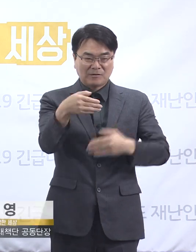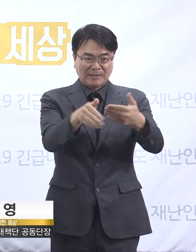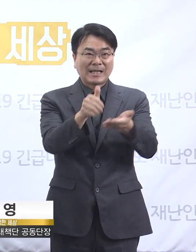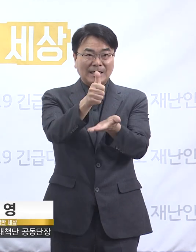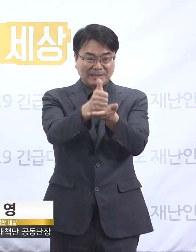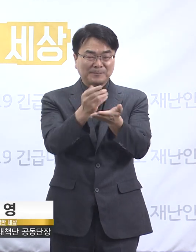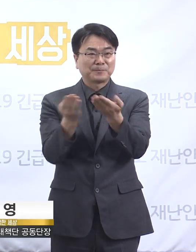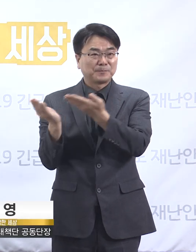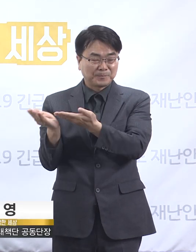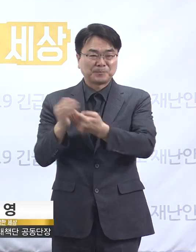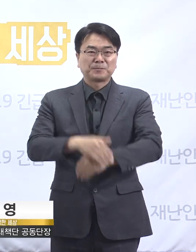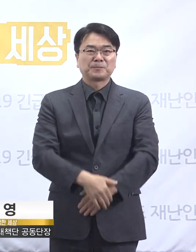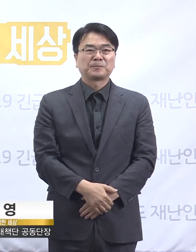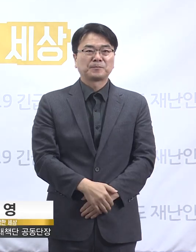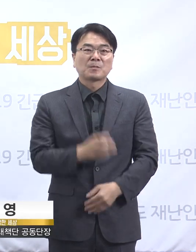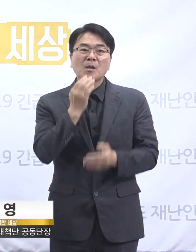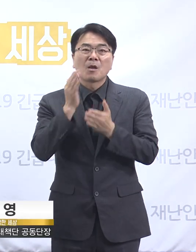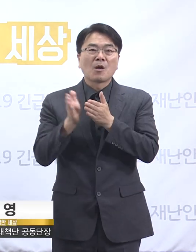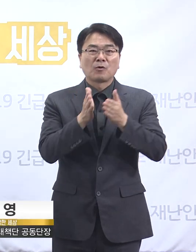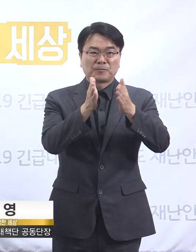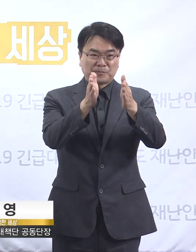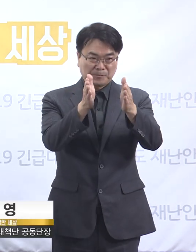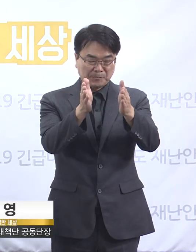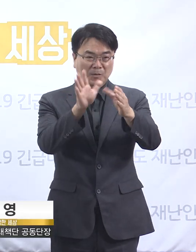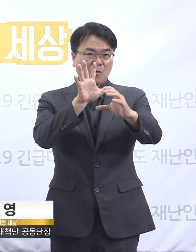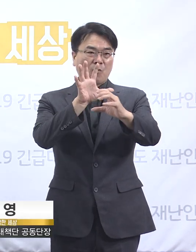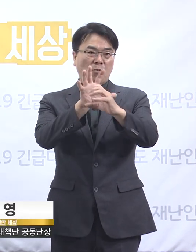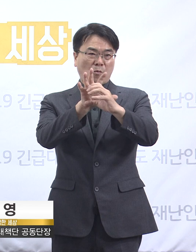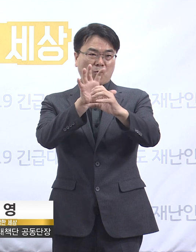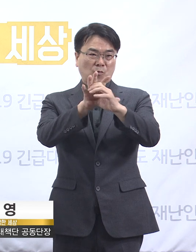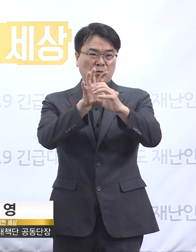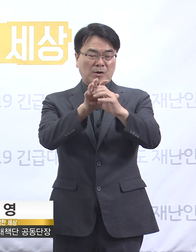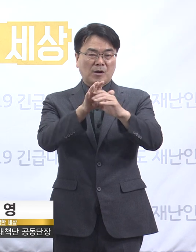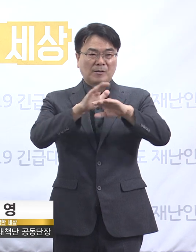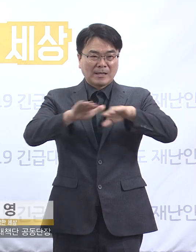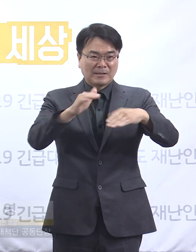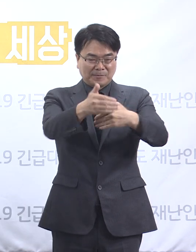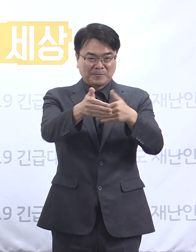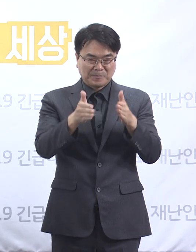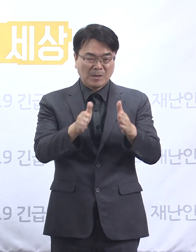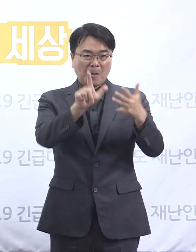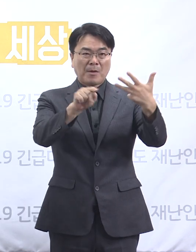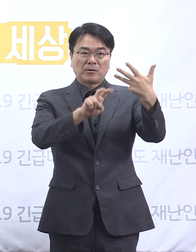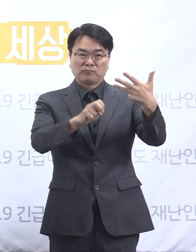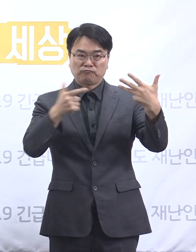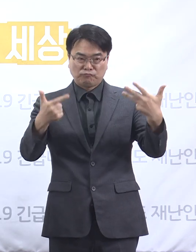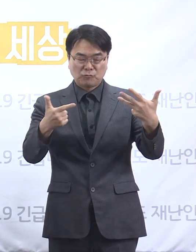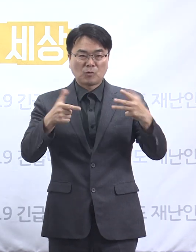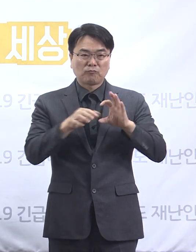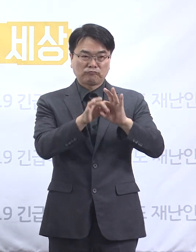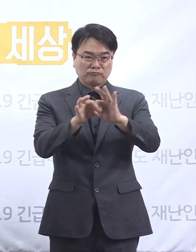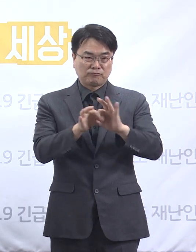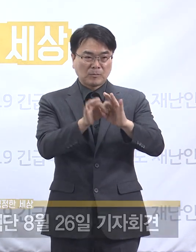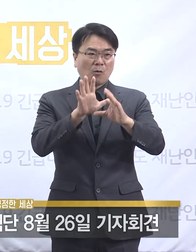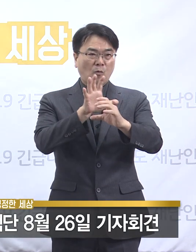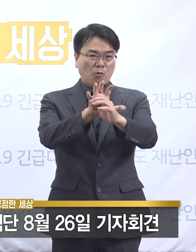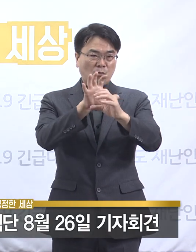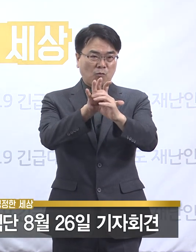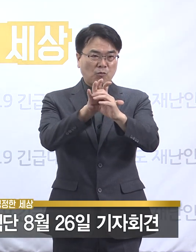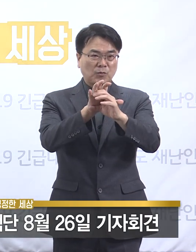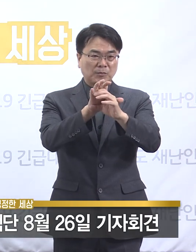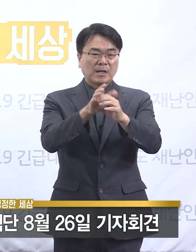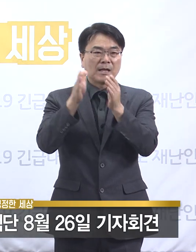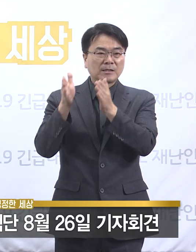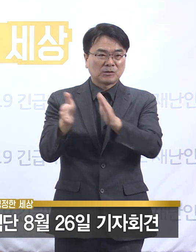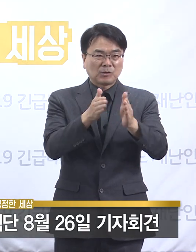안녕하십니까. 경기도 코로나19 긴급대책단 이희영입니다. 8월 26일 수요일 경기도 코로나19 대응 관련